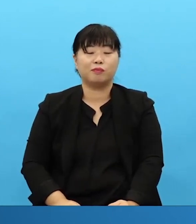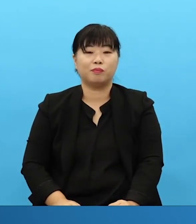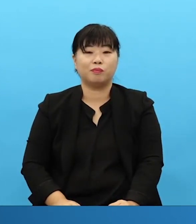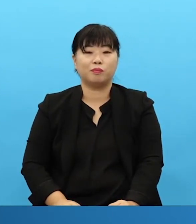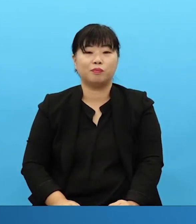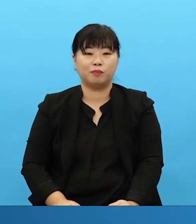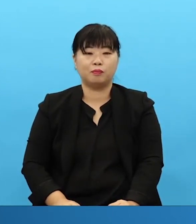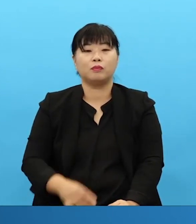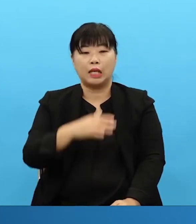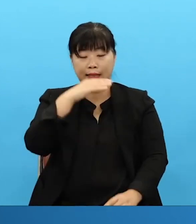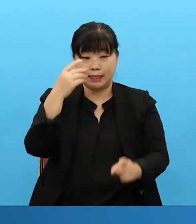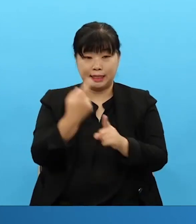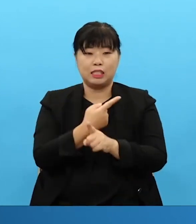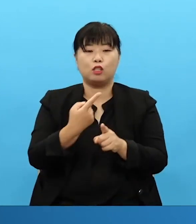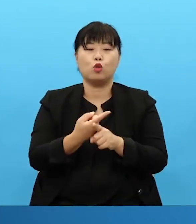And you have to have this system for healing.